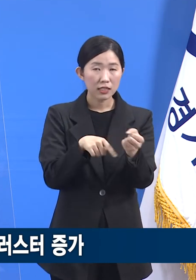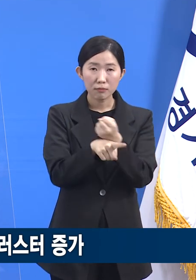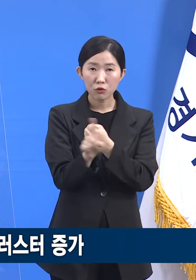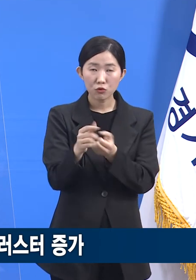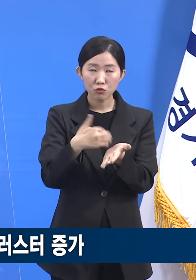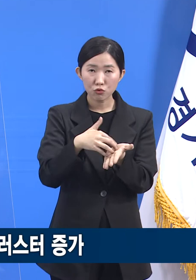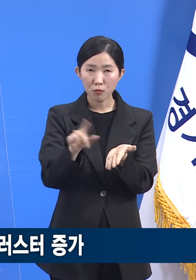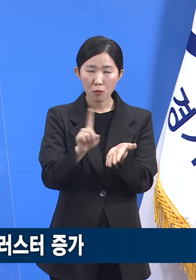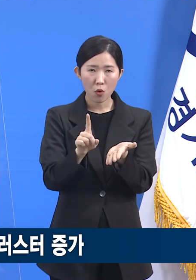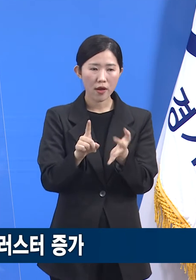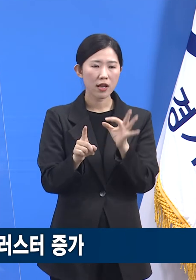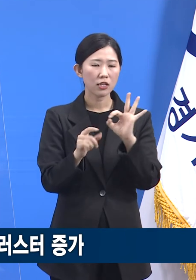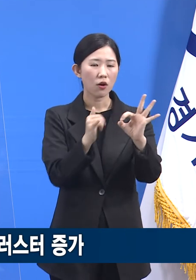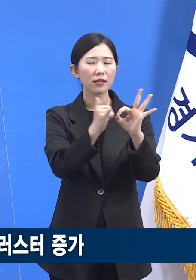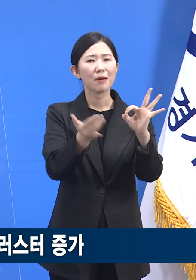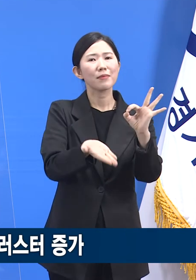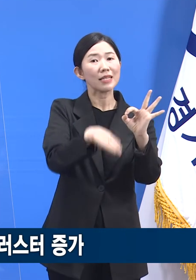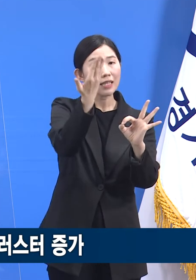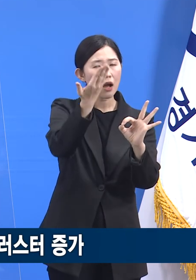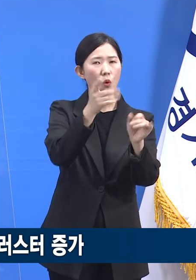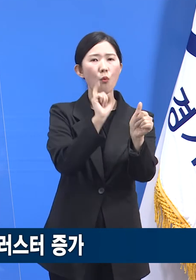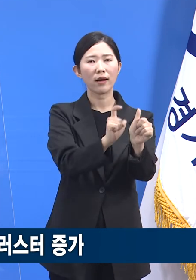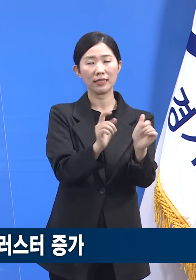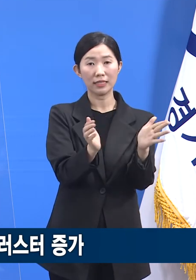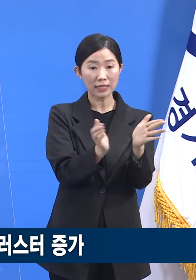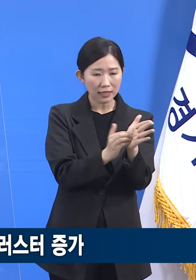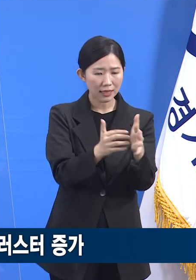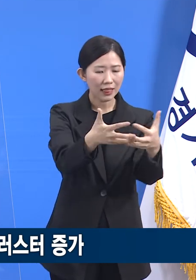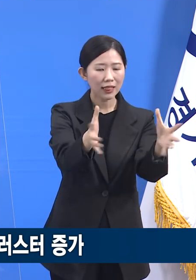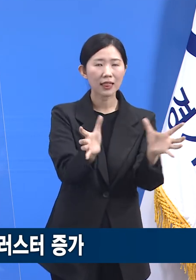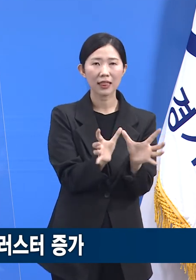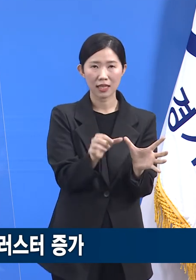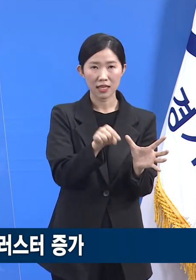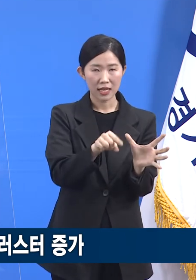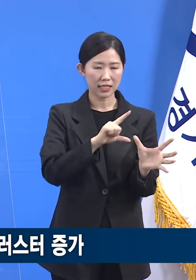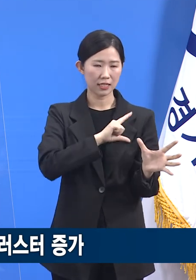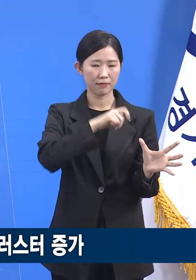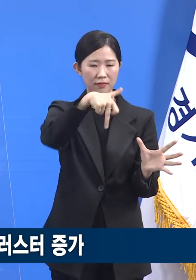최소 10인 이상의 확진자가 있는 그룹을 추출한 것입니다.